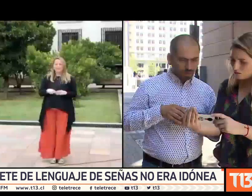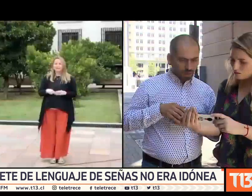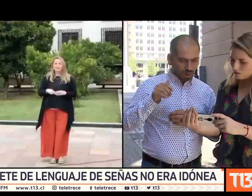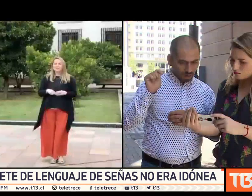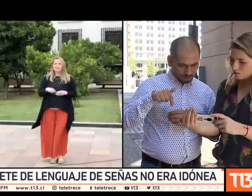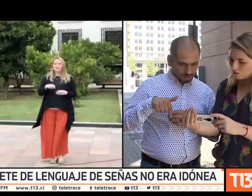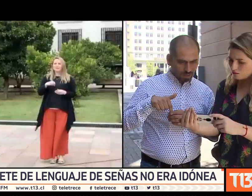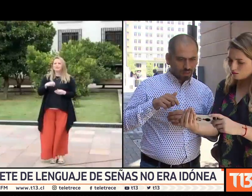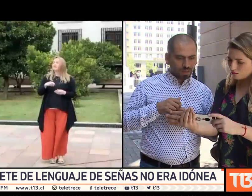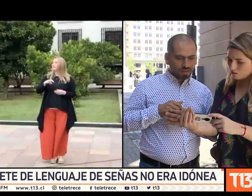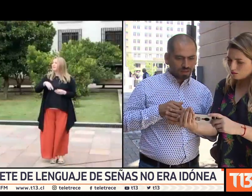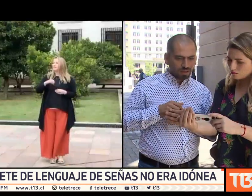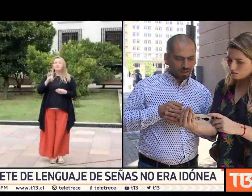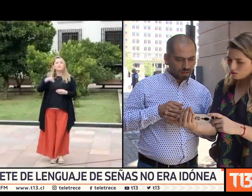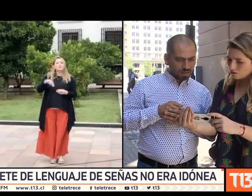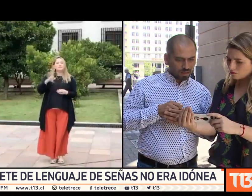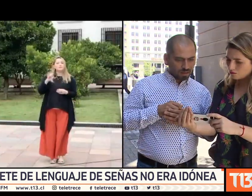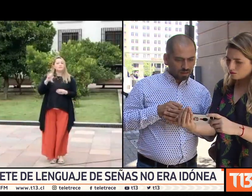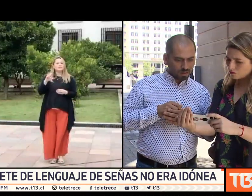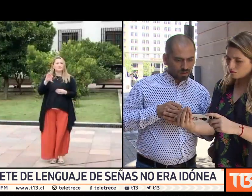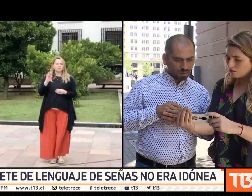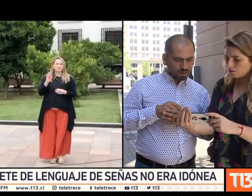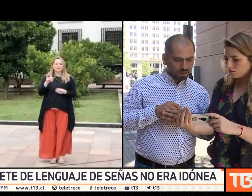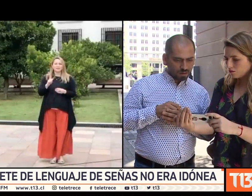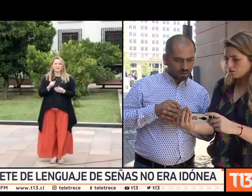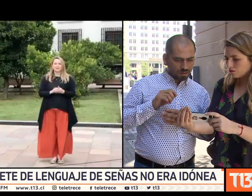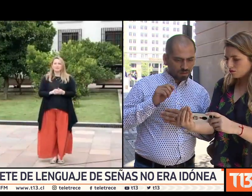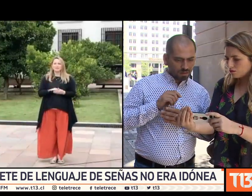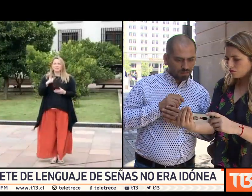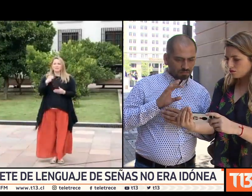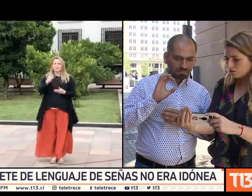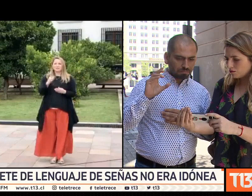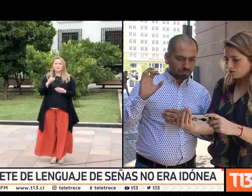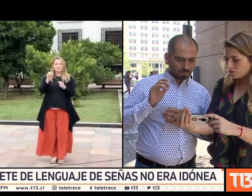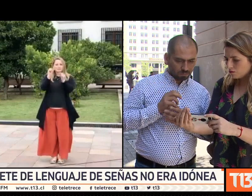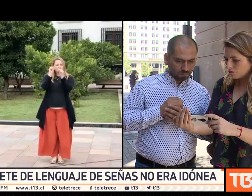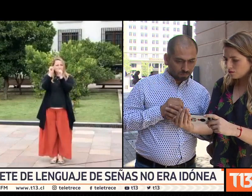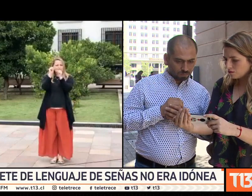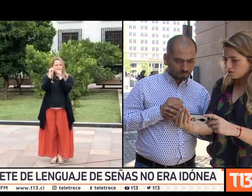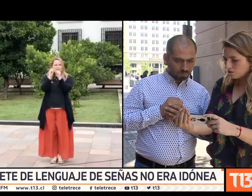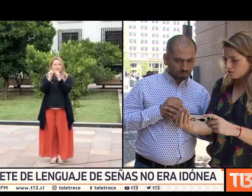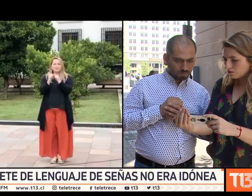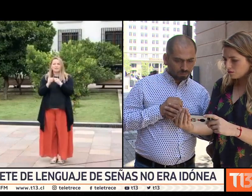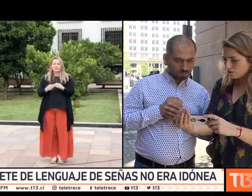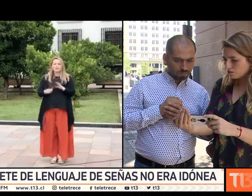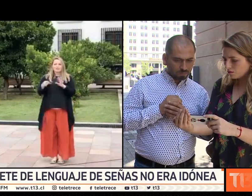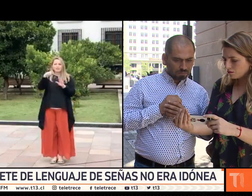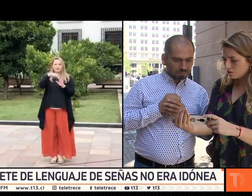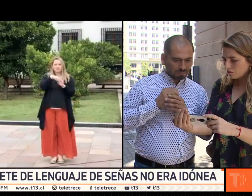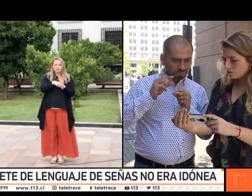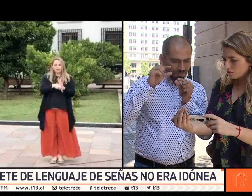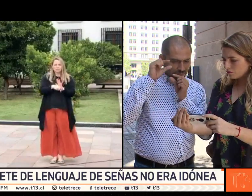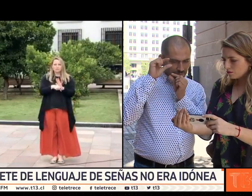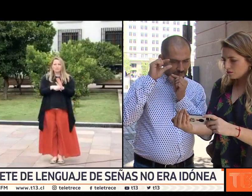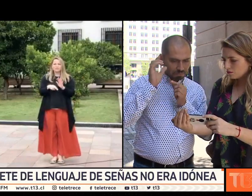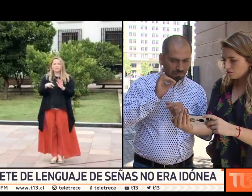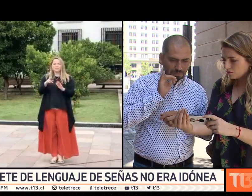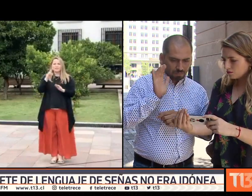Nosotros creemos que es una señal importante de inclusión, real, de que queremos hacer las cosas diferentes y que cuando